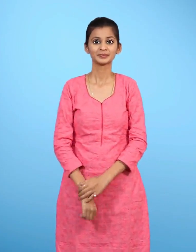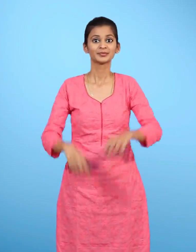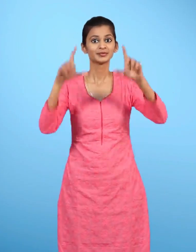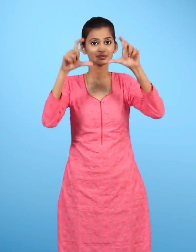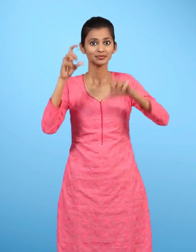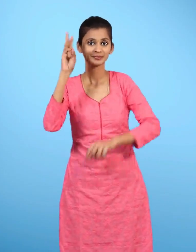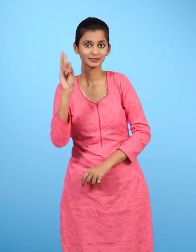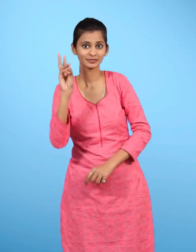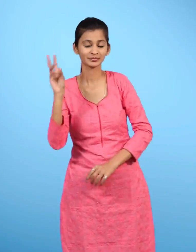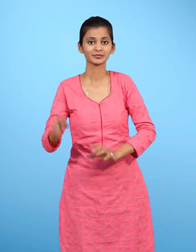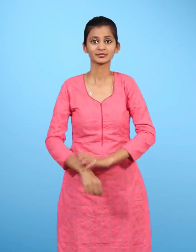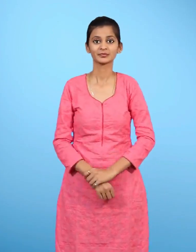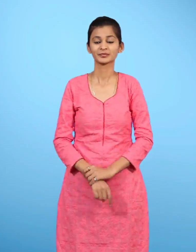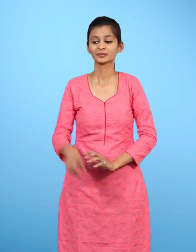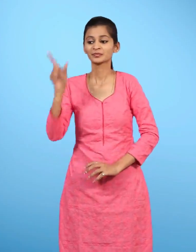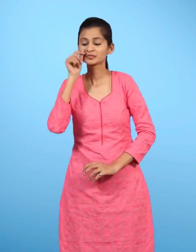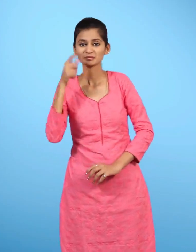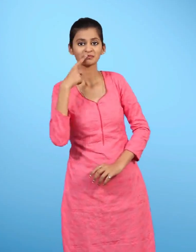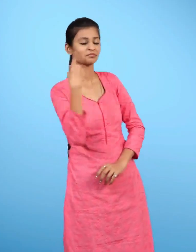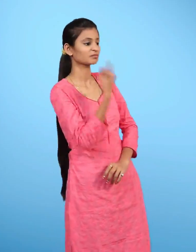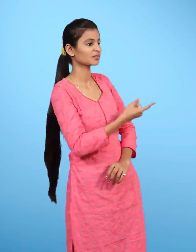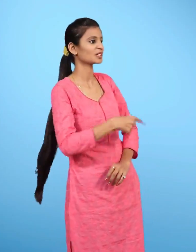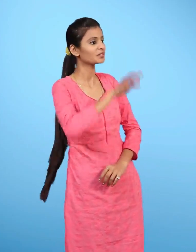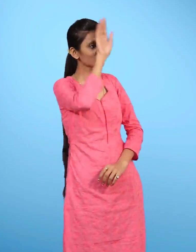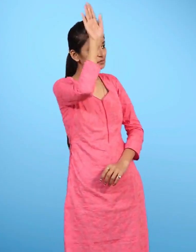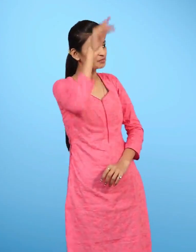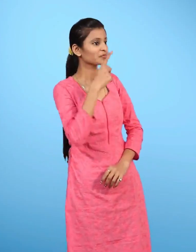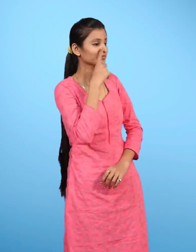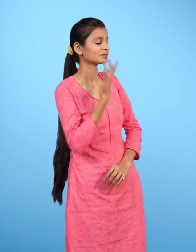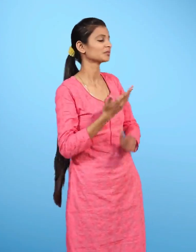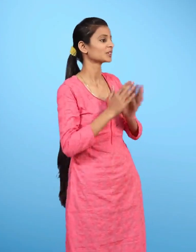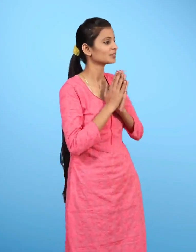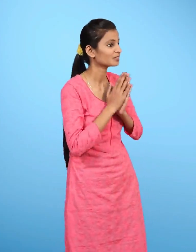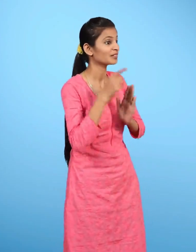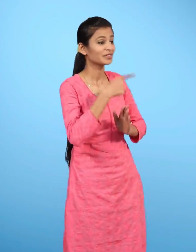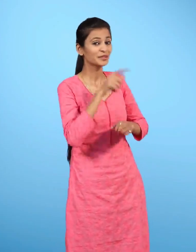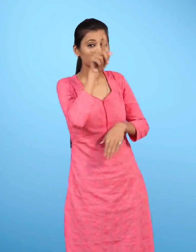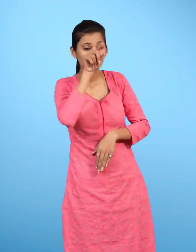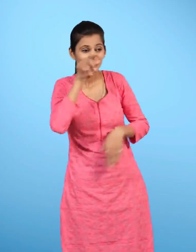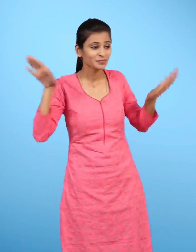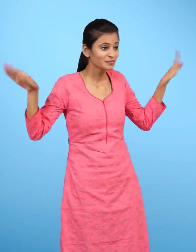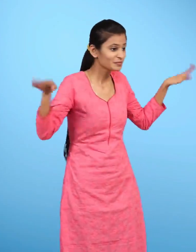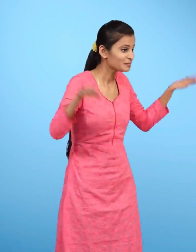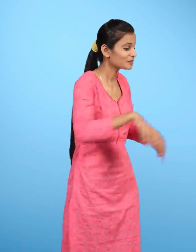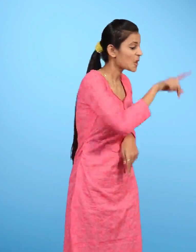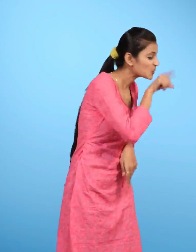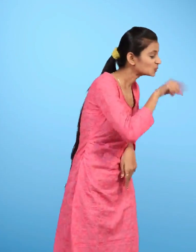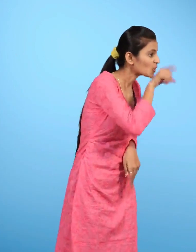चित्र तीन में माली कहता है महरानी जी अगर पक्षी न खाते तो आम